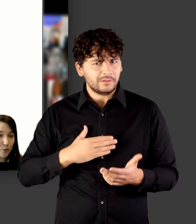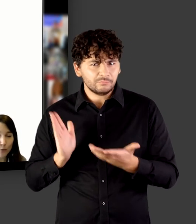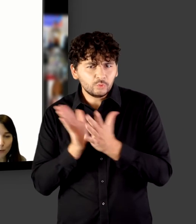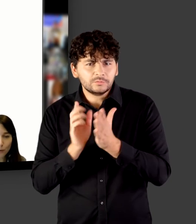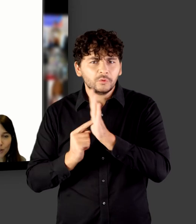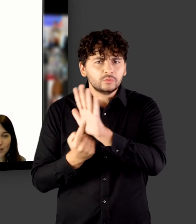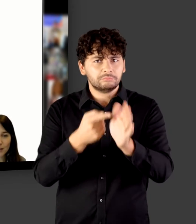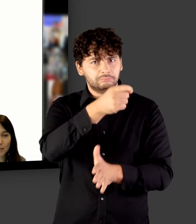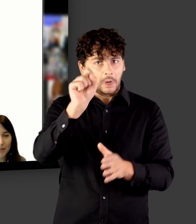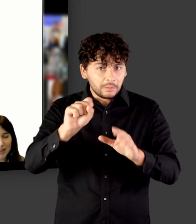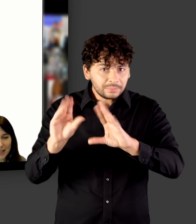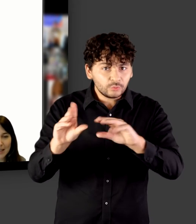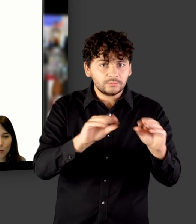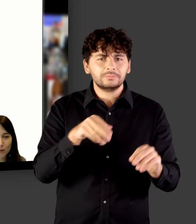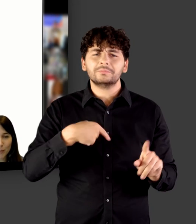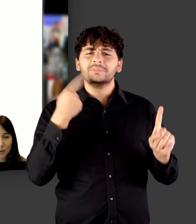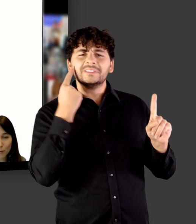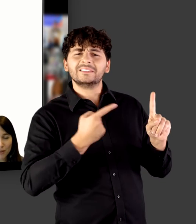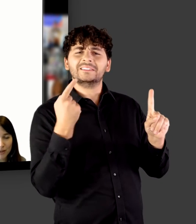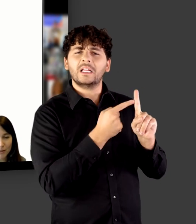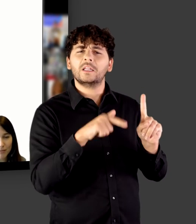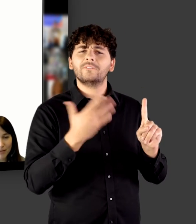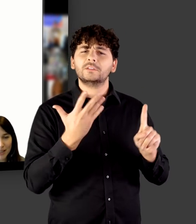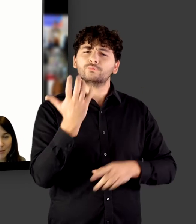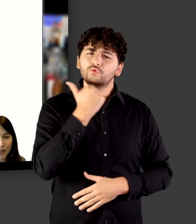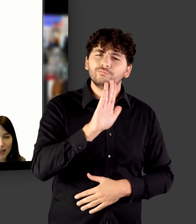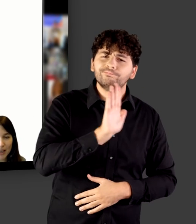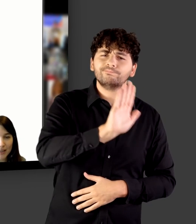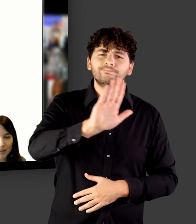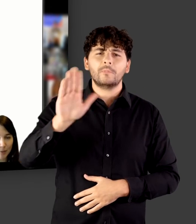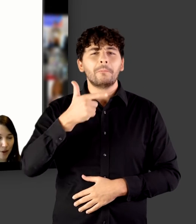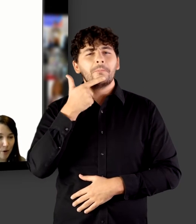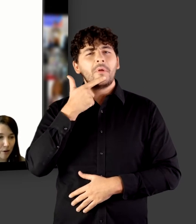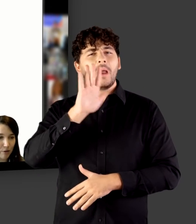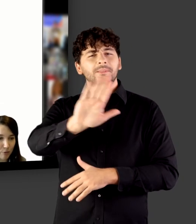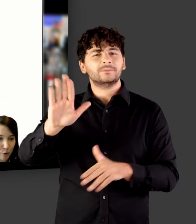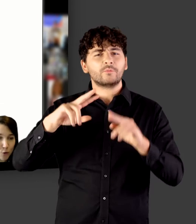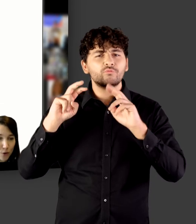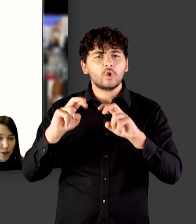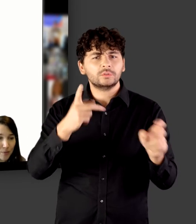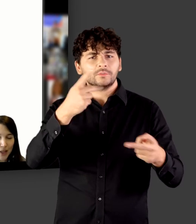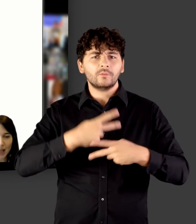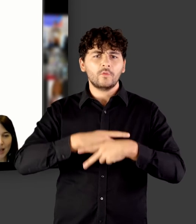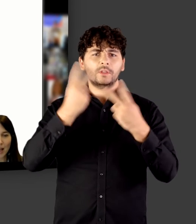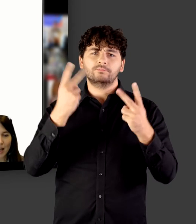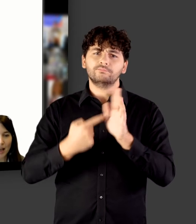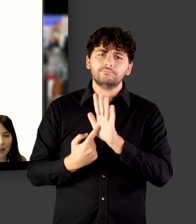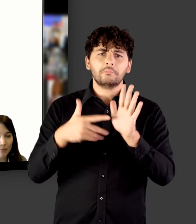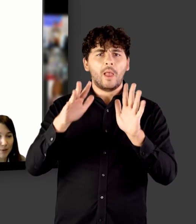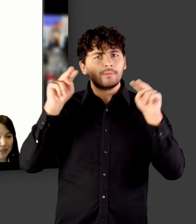Verfügung. Das Ziel ist auch die Verbesserung der Sichtbarkeit der Bremer Forschung. Es ist